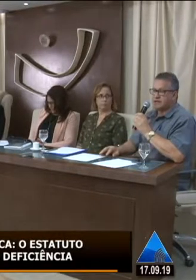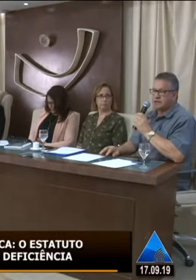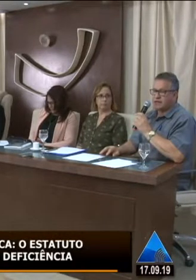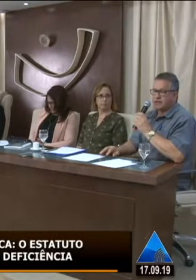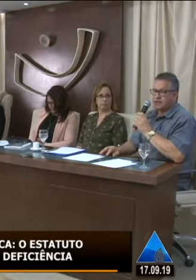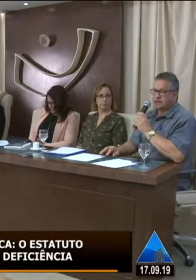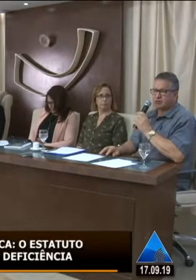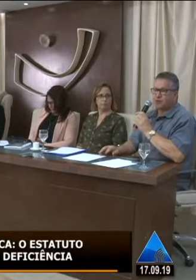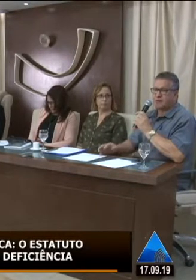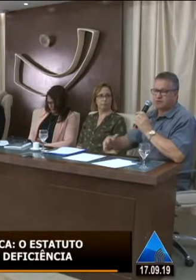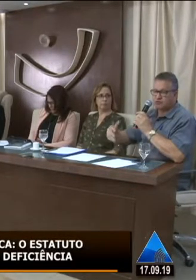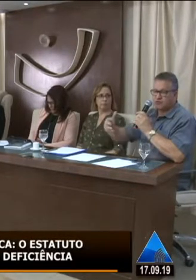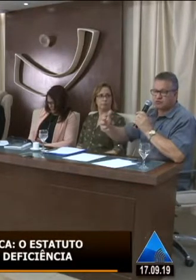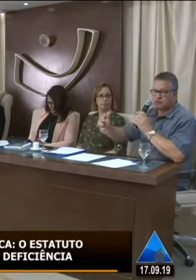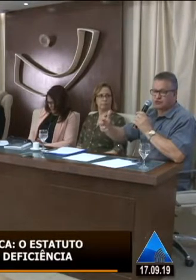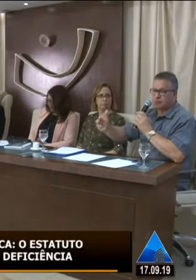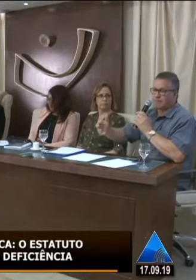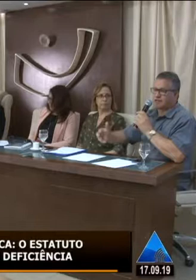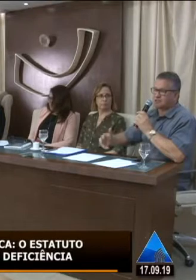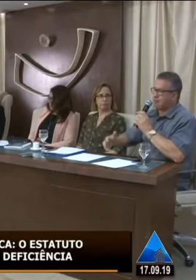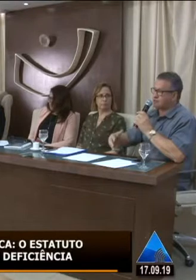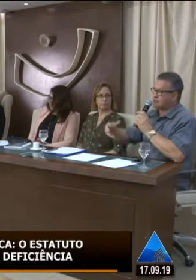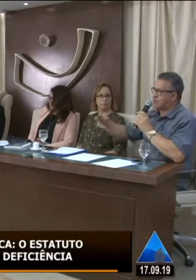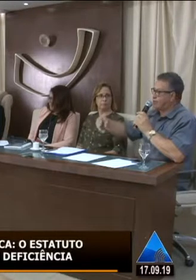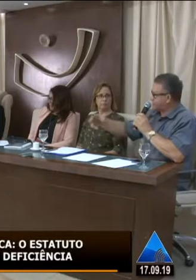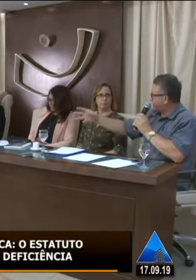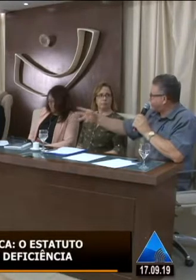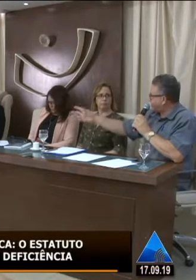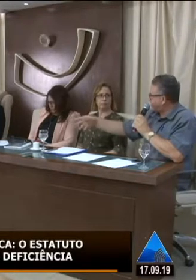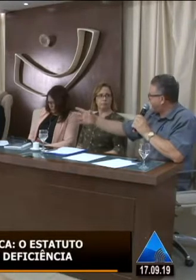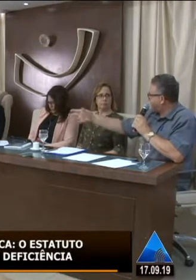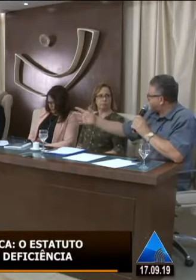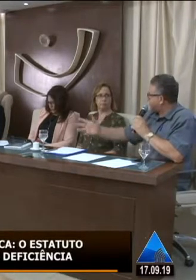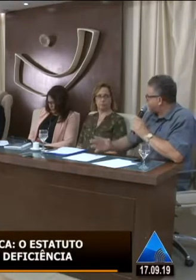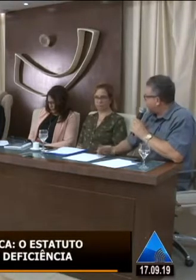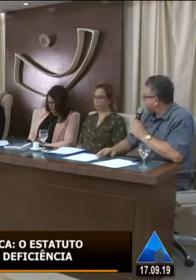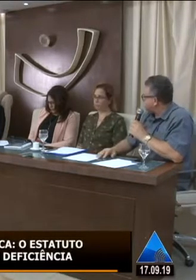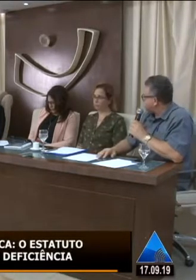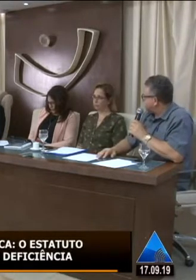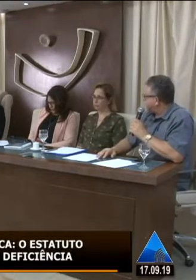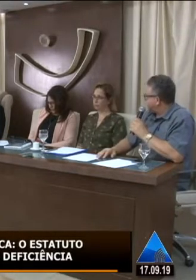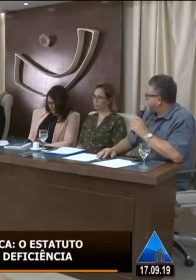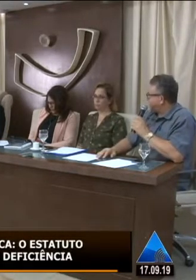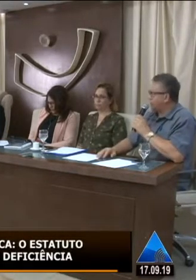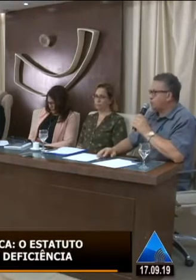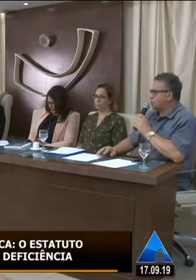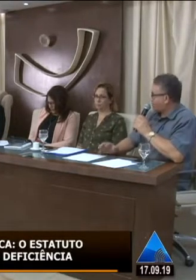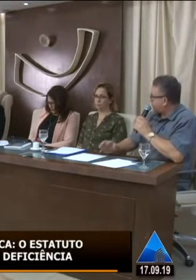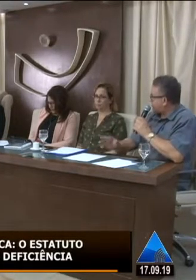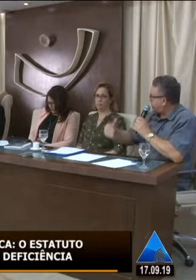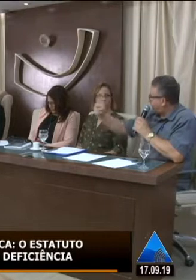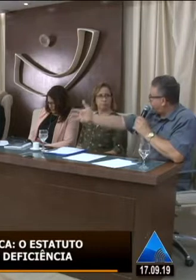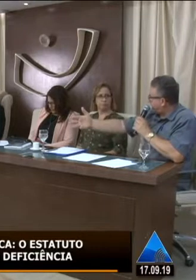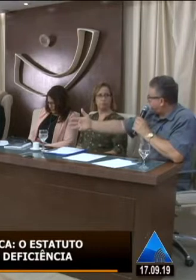esse documento surgiu apenas para ratificar algumas questões locais e estaduais, porque o